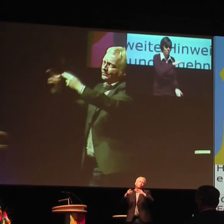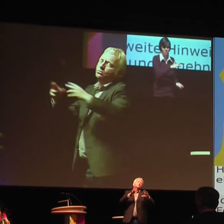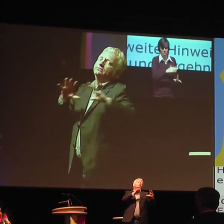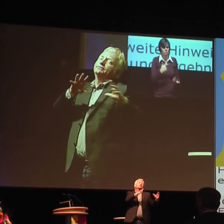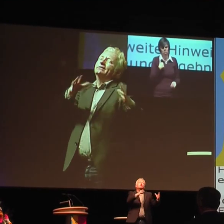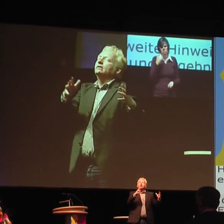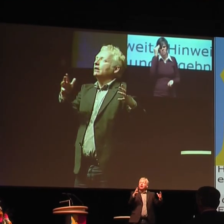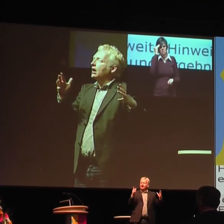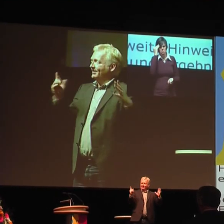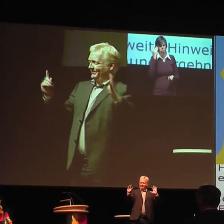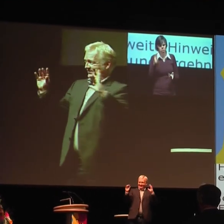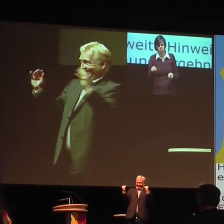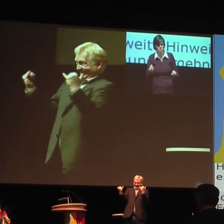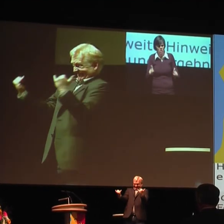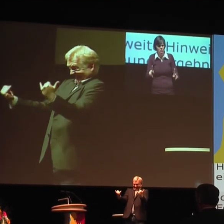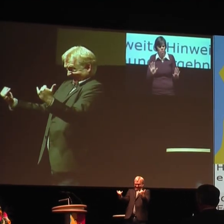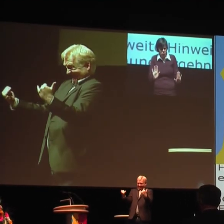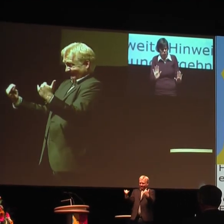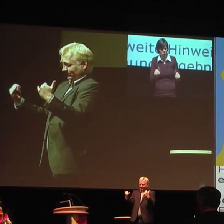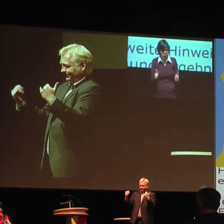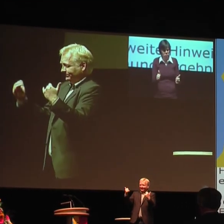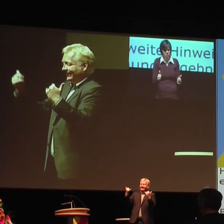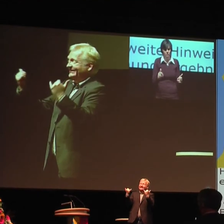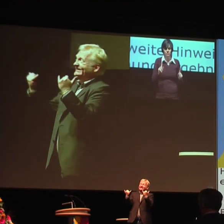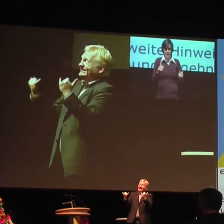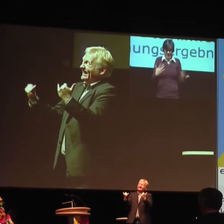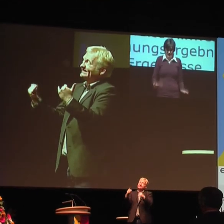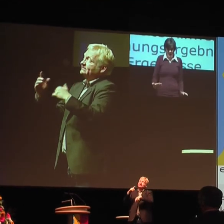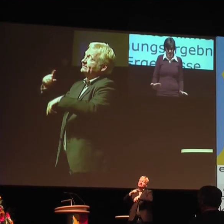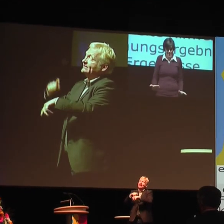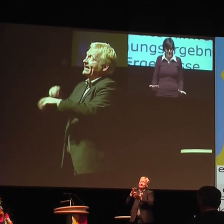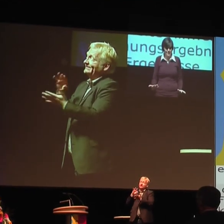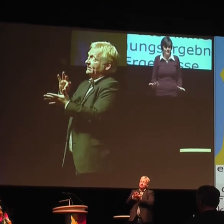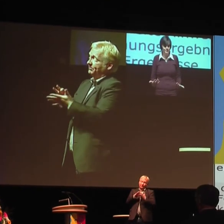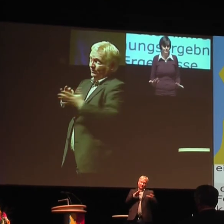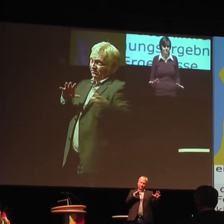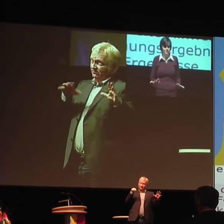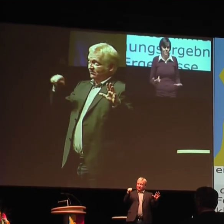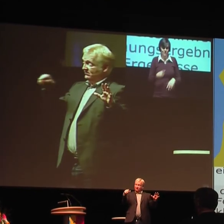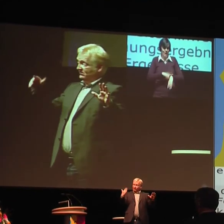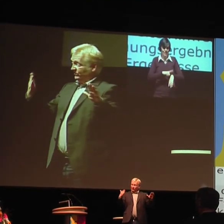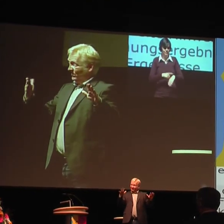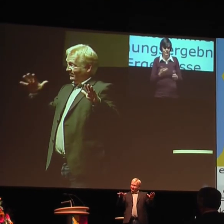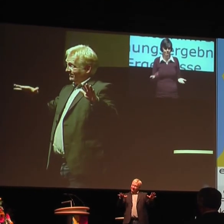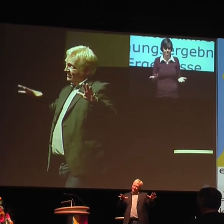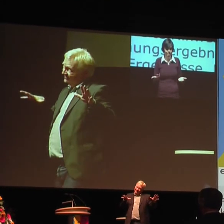Aber natürlich ist es richtig zu sagen, dass die Auswirkungen dieser Ergebnisse vielleicht nicht so sind, wie wir uns die immer